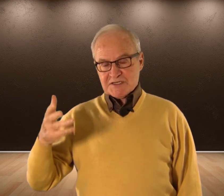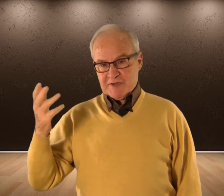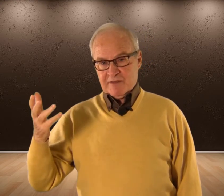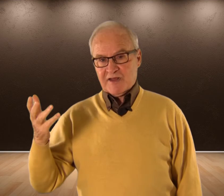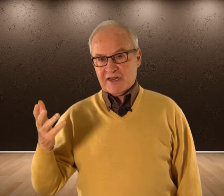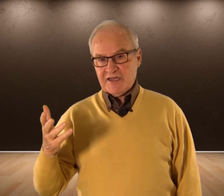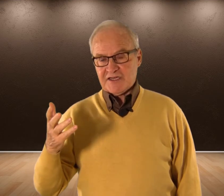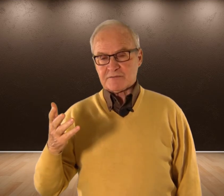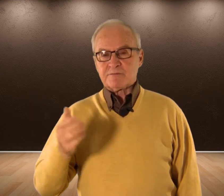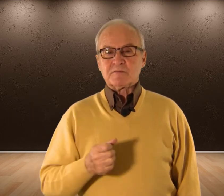experiencia Que ellas